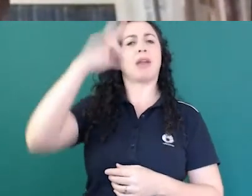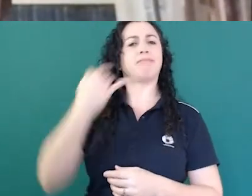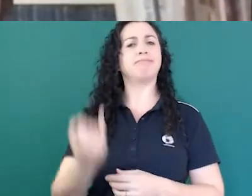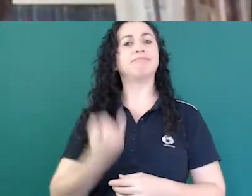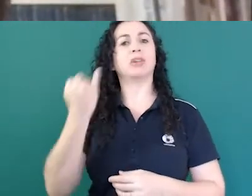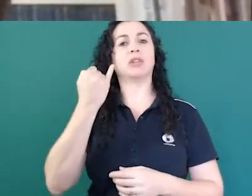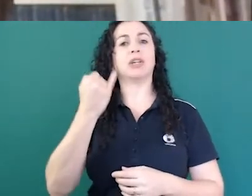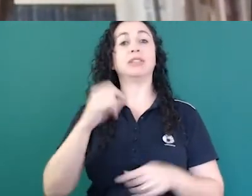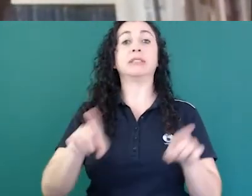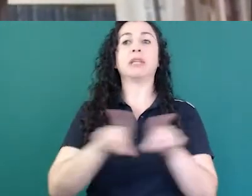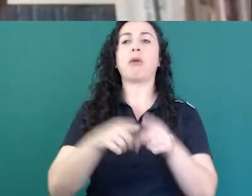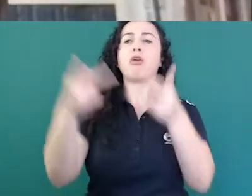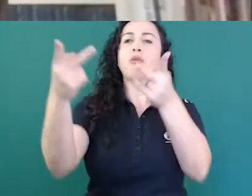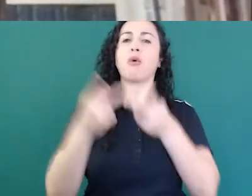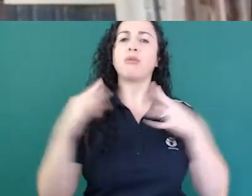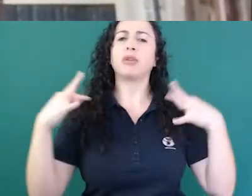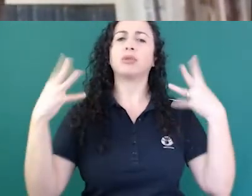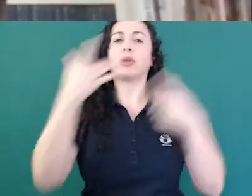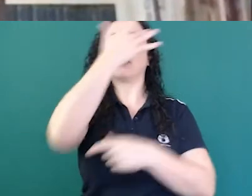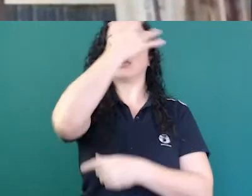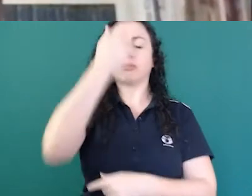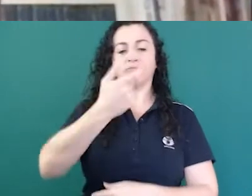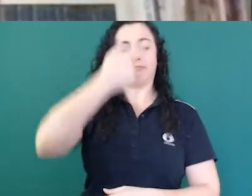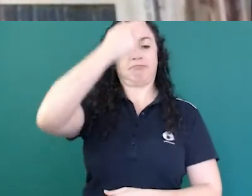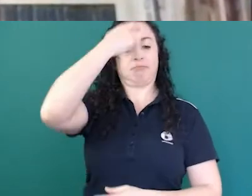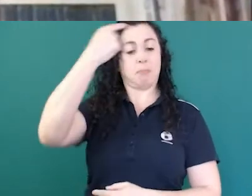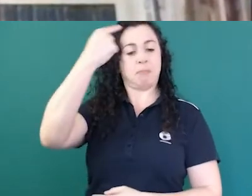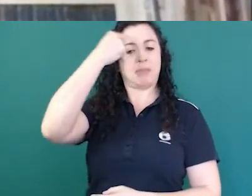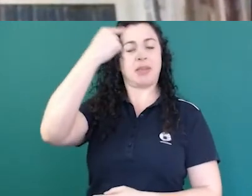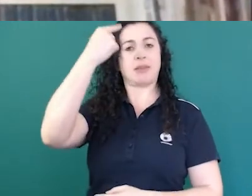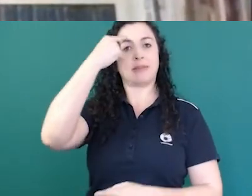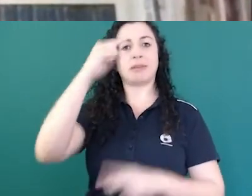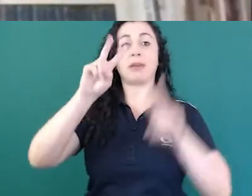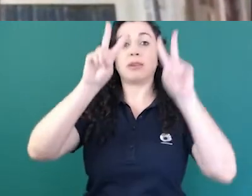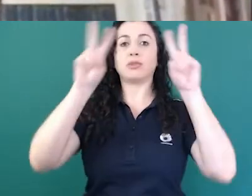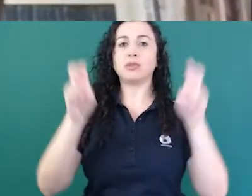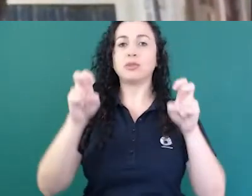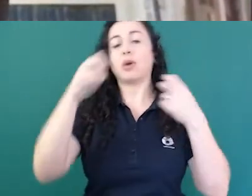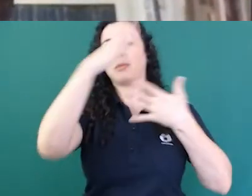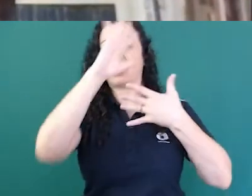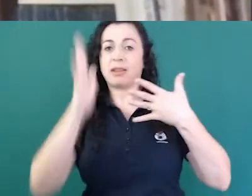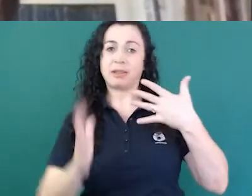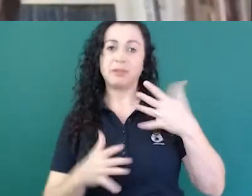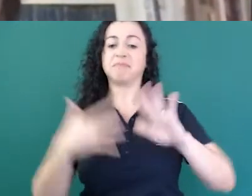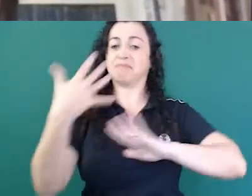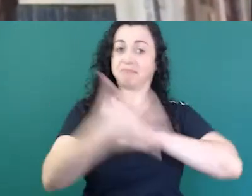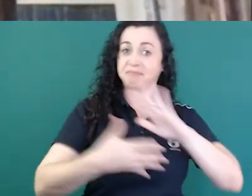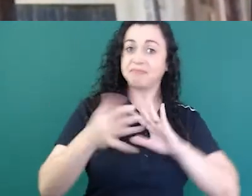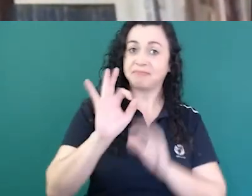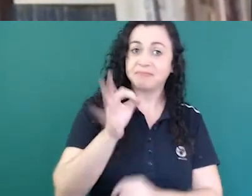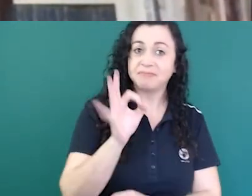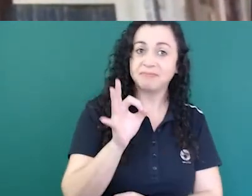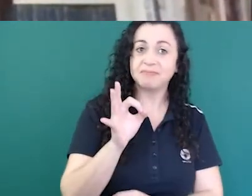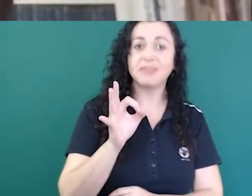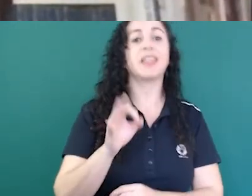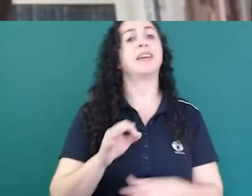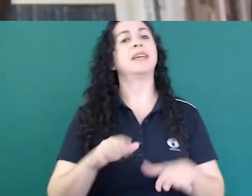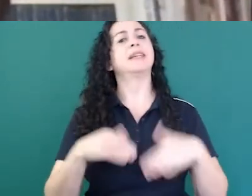convocar as pessoas a pensarem, se conscientizarem sobre a língua de sinais. E nós